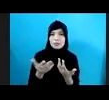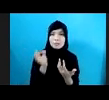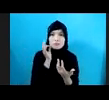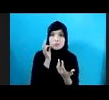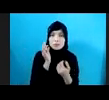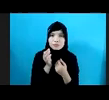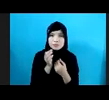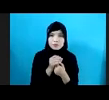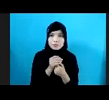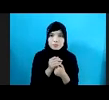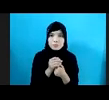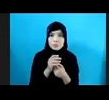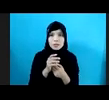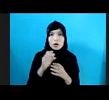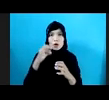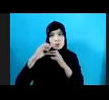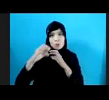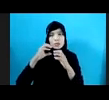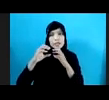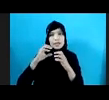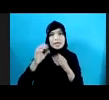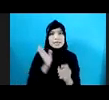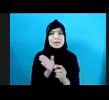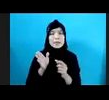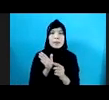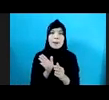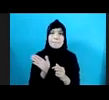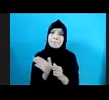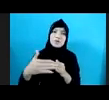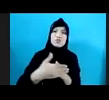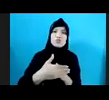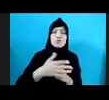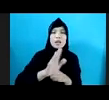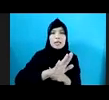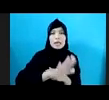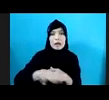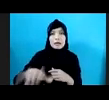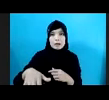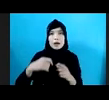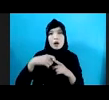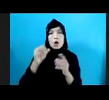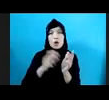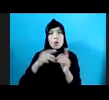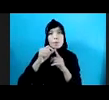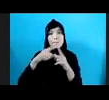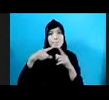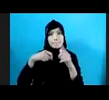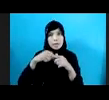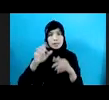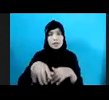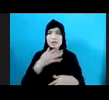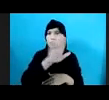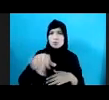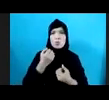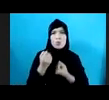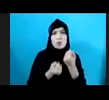Taipo Komunitas Peduli Anak Kompak Dan Mengupayakan Agar Semua Komunitas Di Dalam Masyarakat Itu